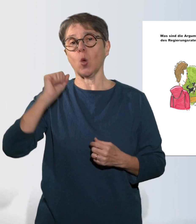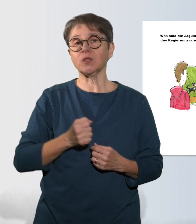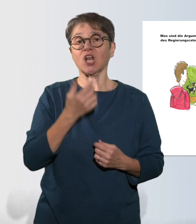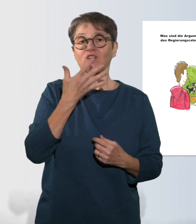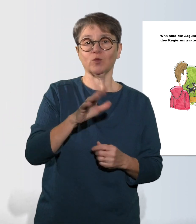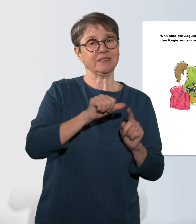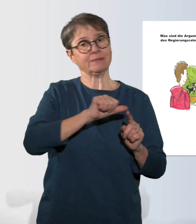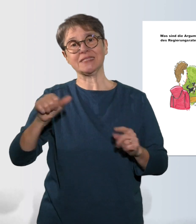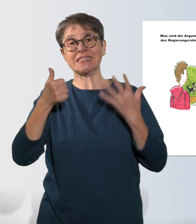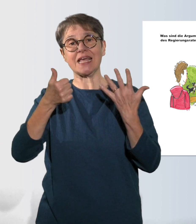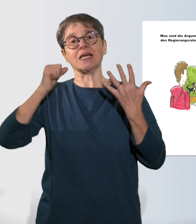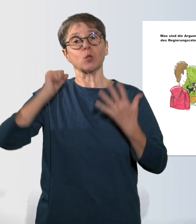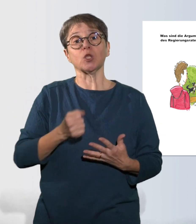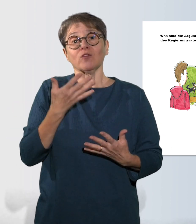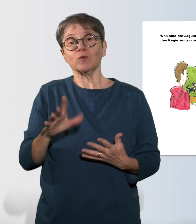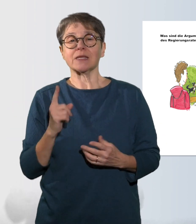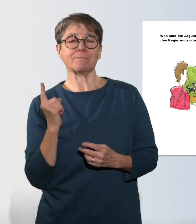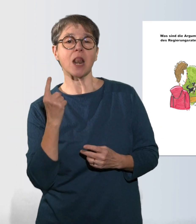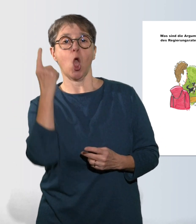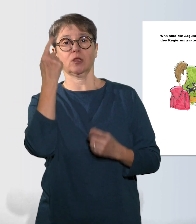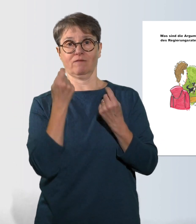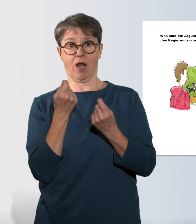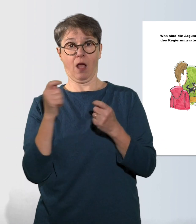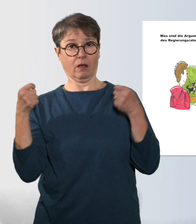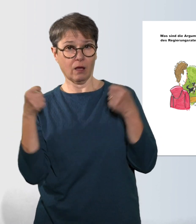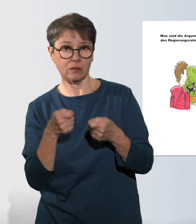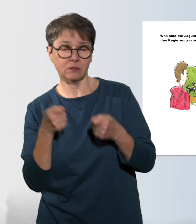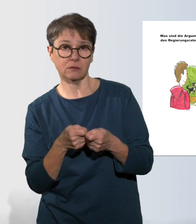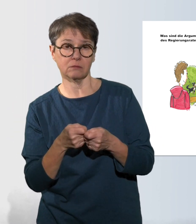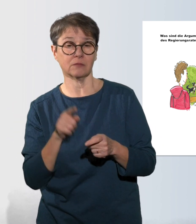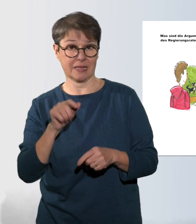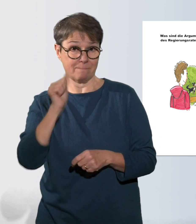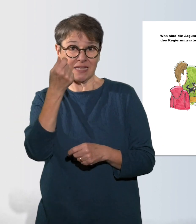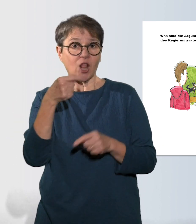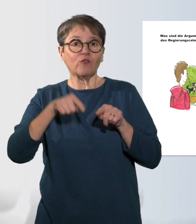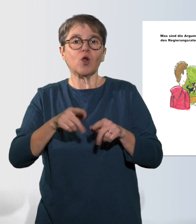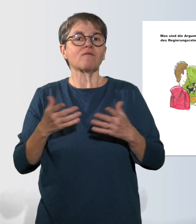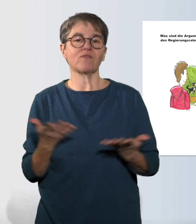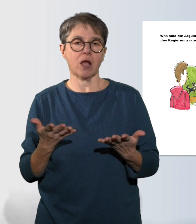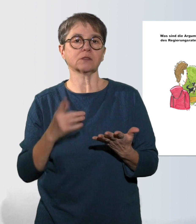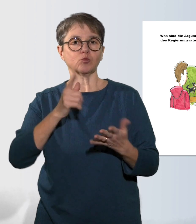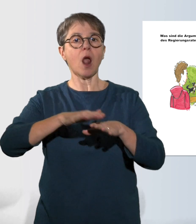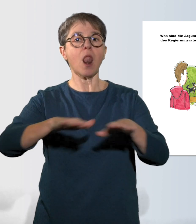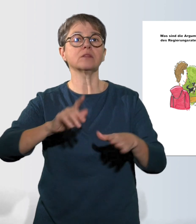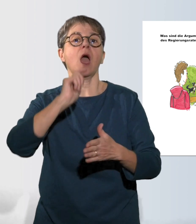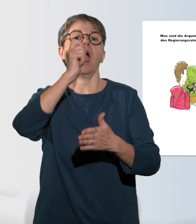650 Millionen Franken aus. Das mit Abstand Meistergeld würde für den Landerwerb mit Entschädigungen für